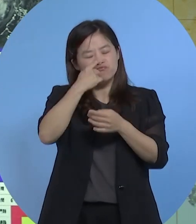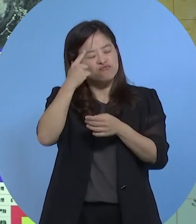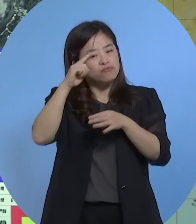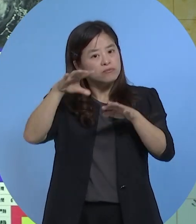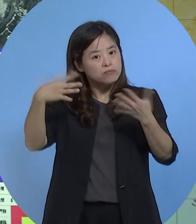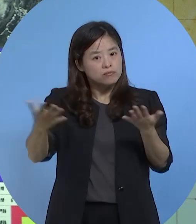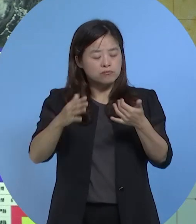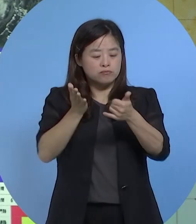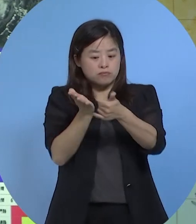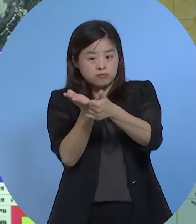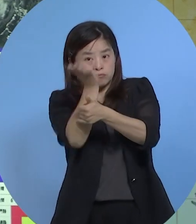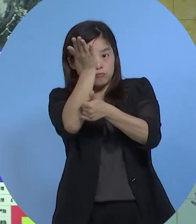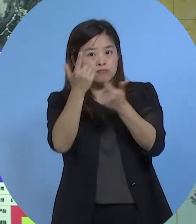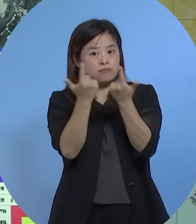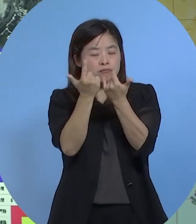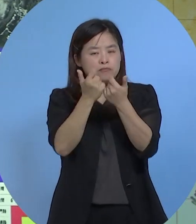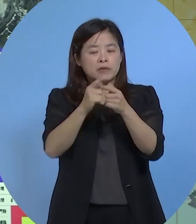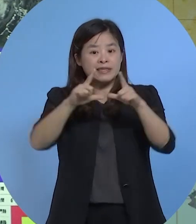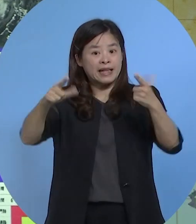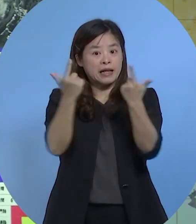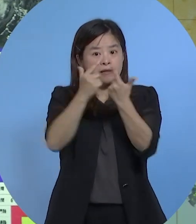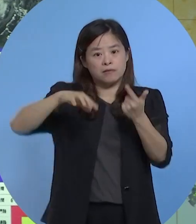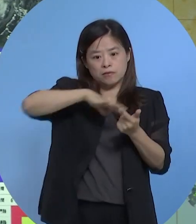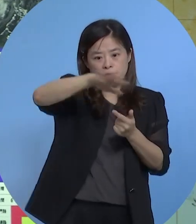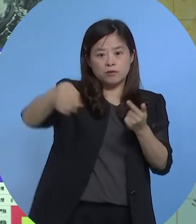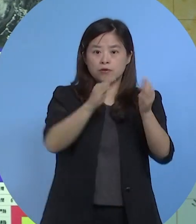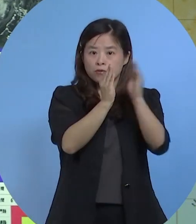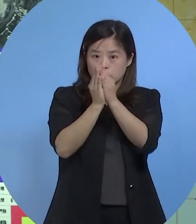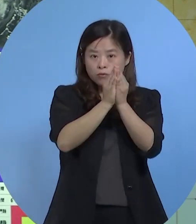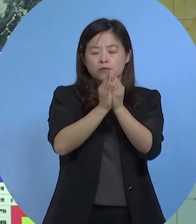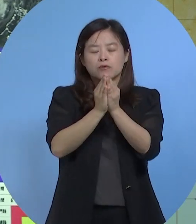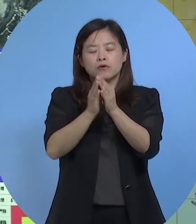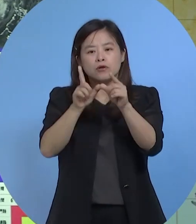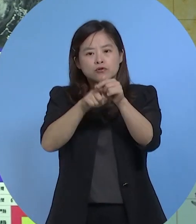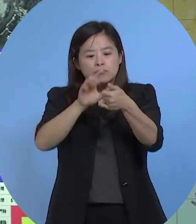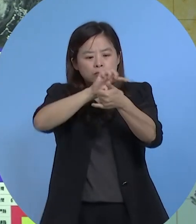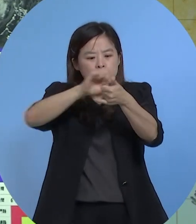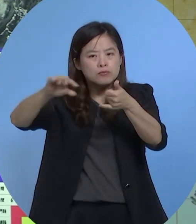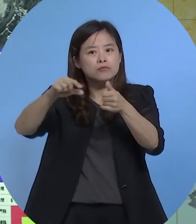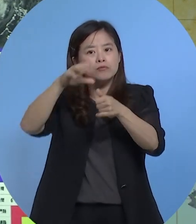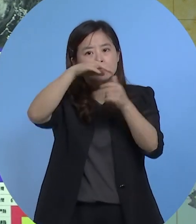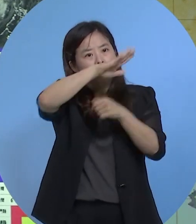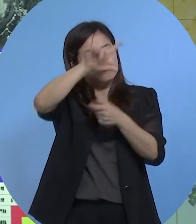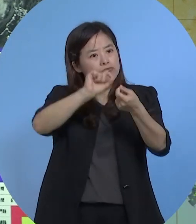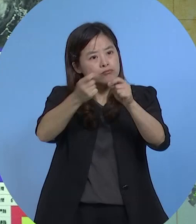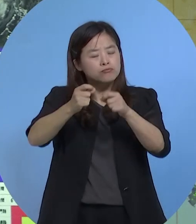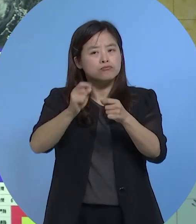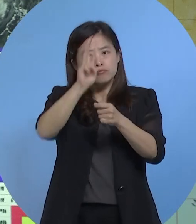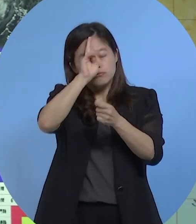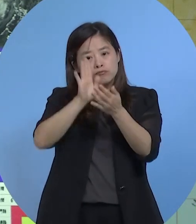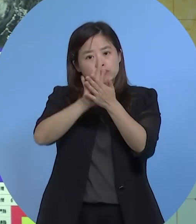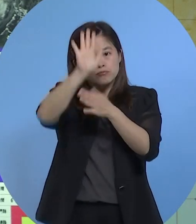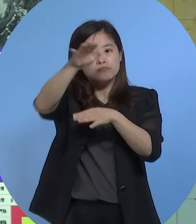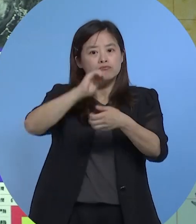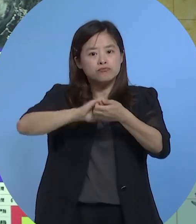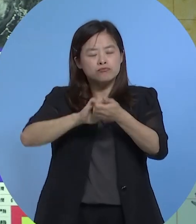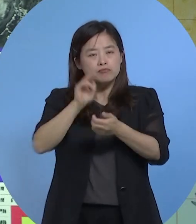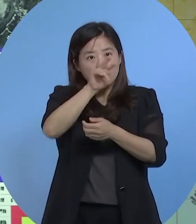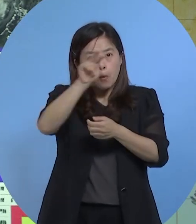中部以北尤其是大台北地区桃园地区以及中部以北的山区可能中午过后也会有局部大雨发